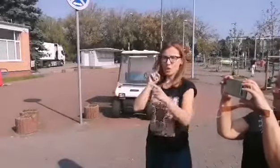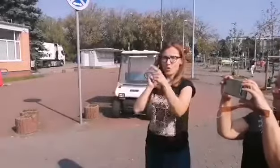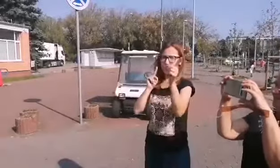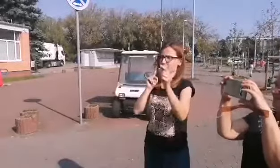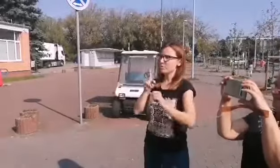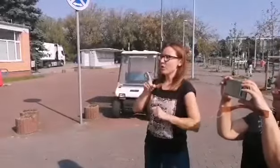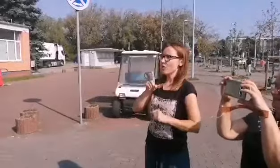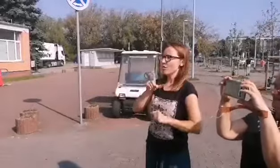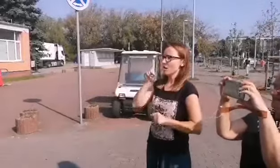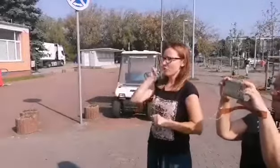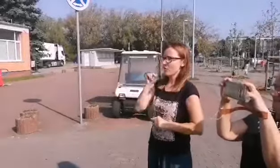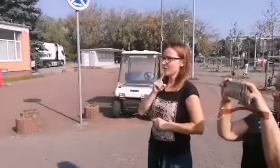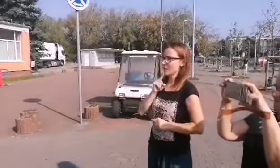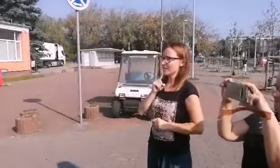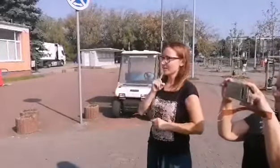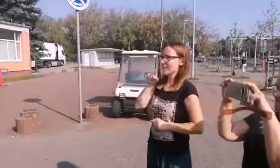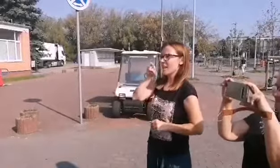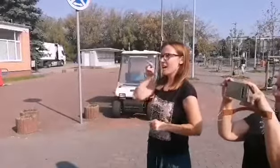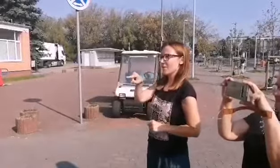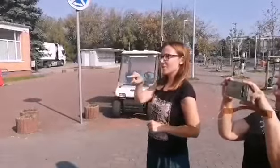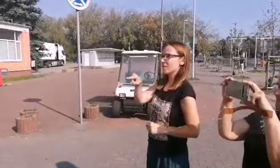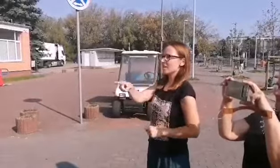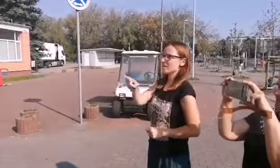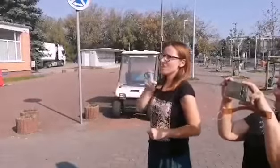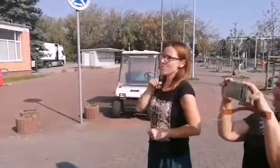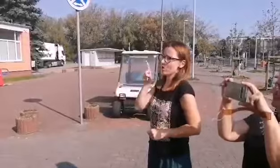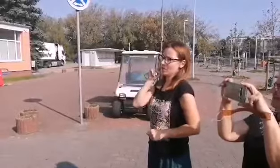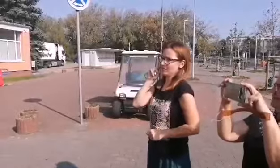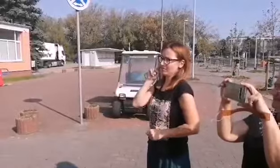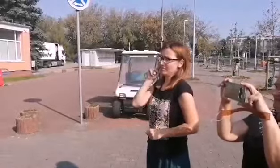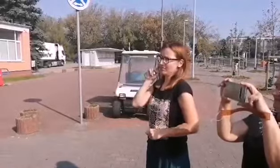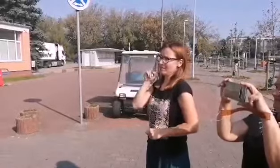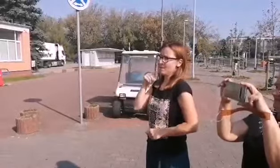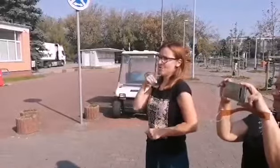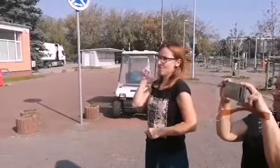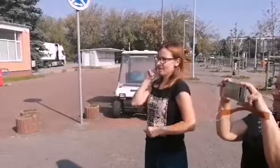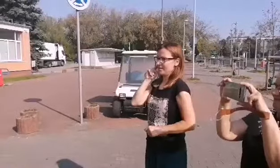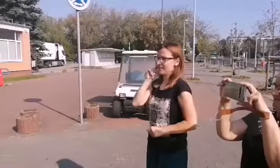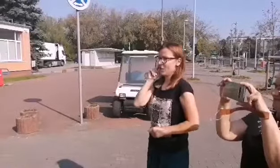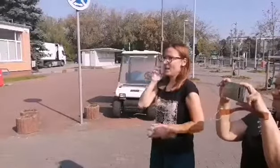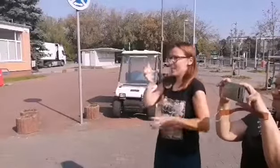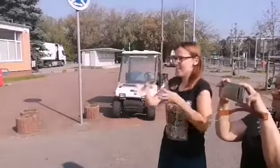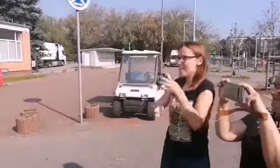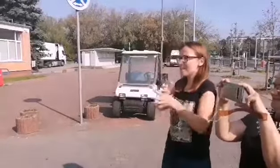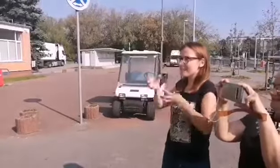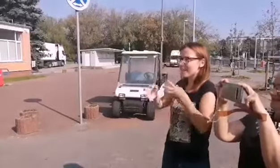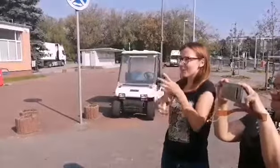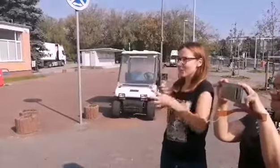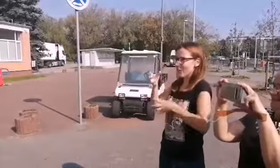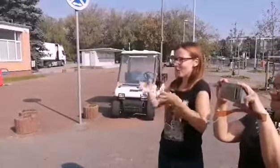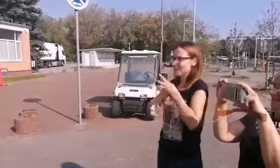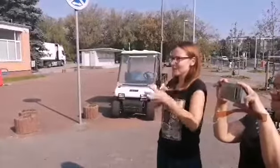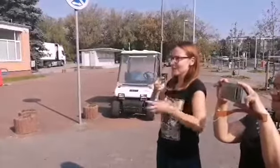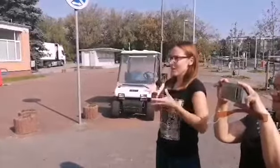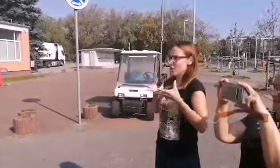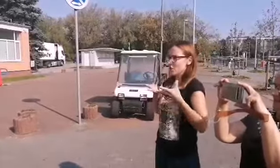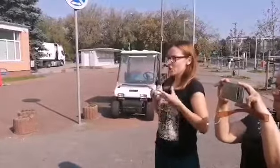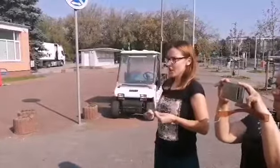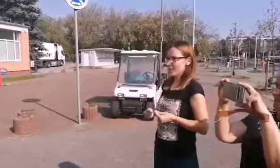U nich było kuky, a Rosji jest kuky. Ok. Międzynarodowy dzień